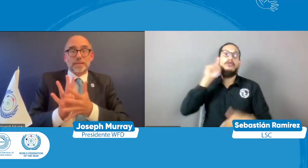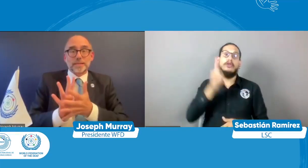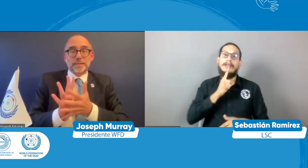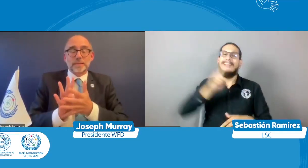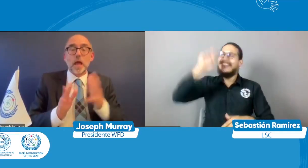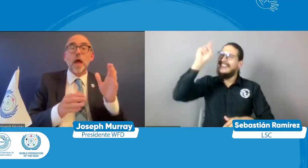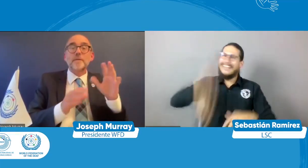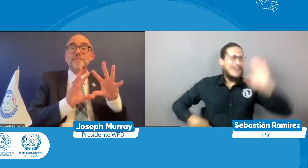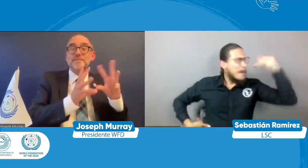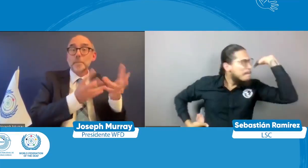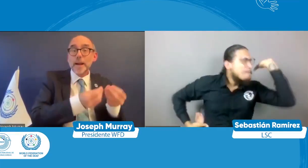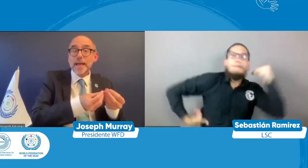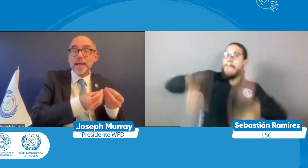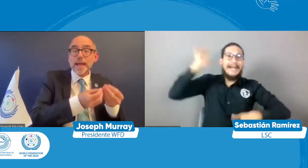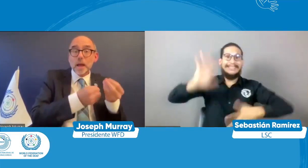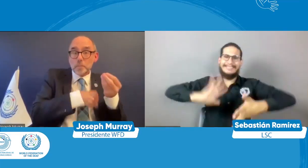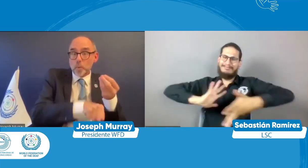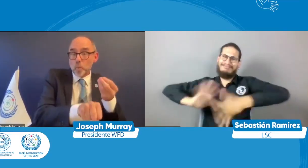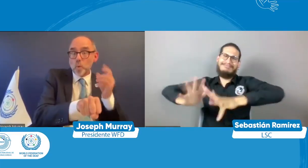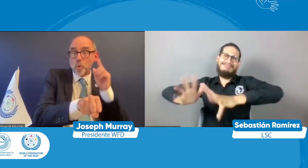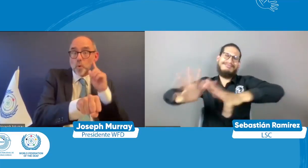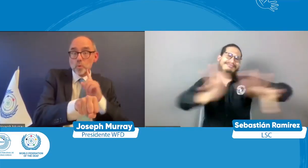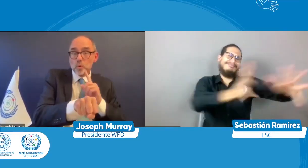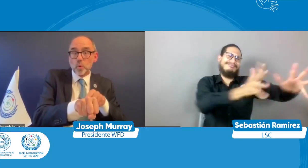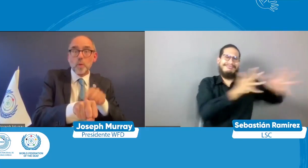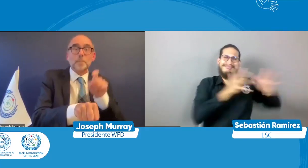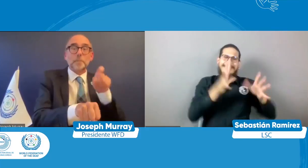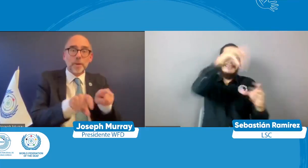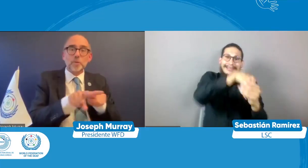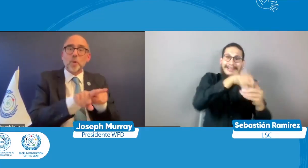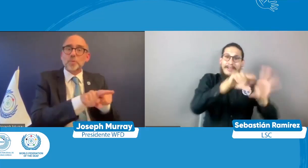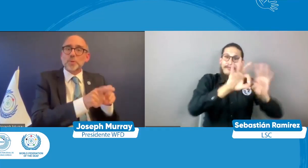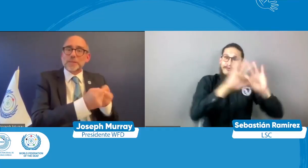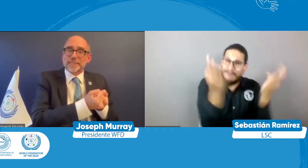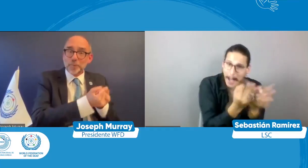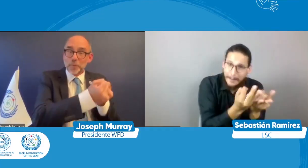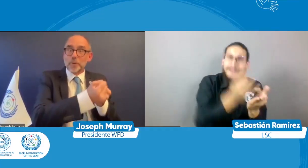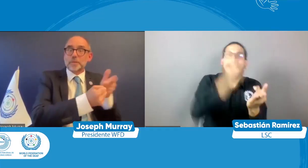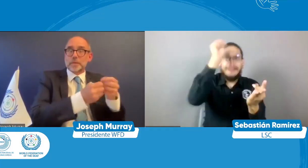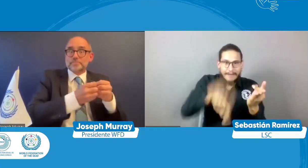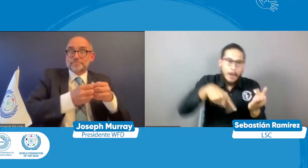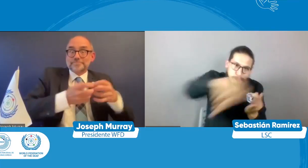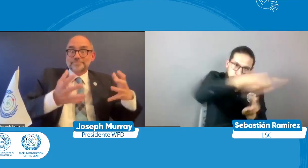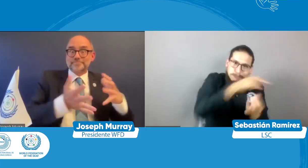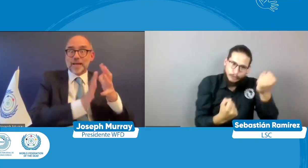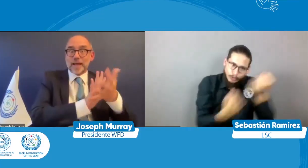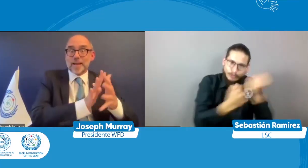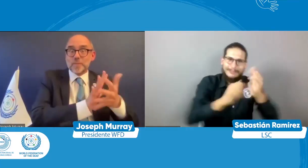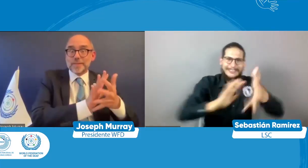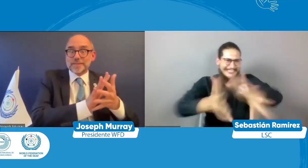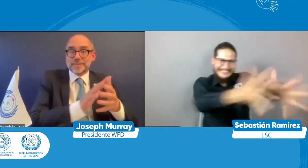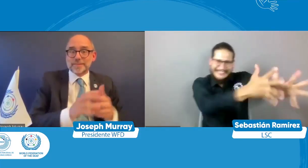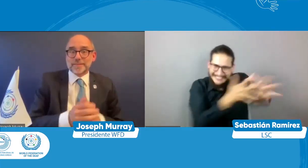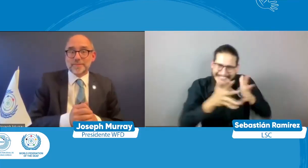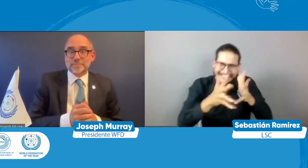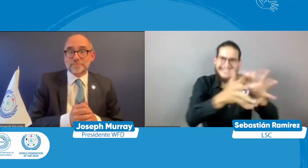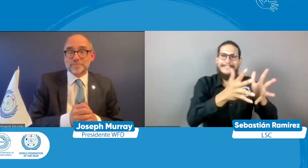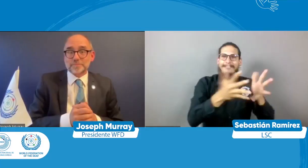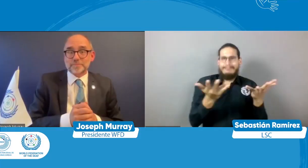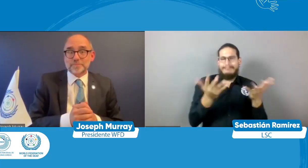de toma de posición para que se hable acerca de la accesibilidad en lengua de señas y se entienda cuando las familias tienen efectivamente